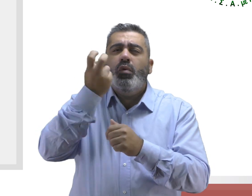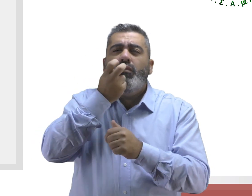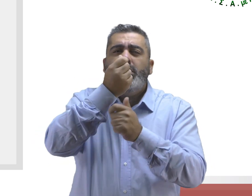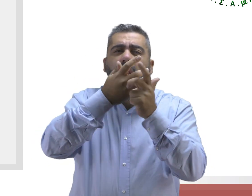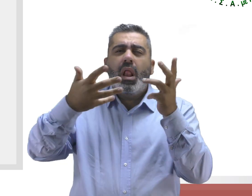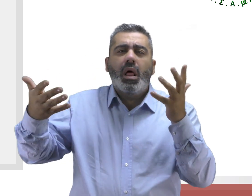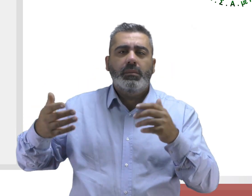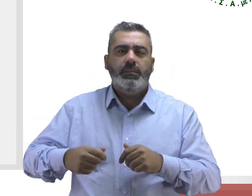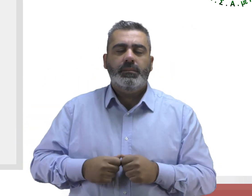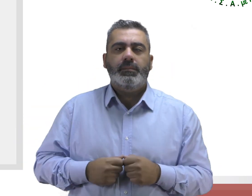χρειάζονται.